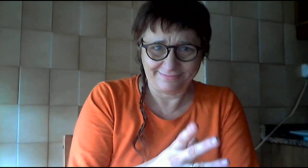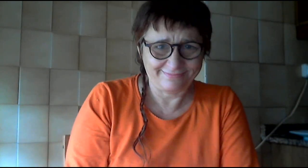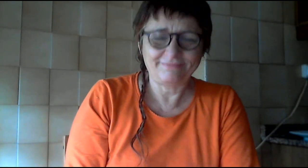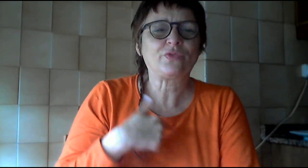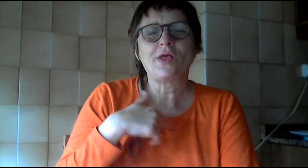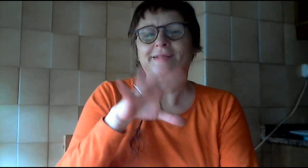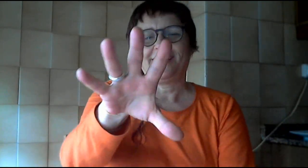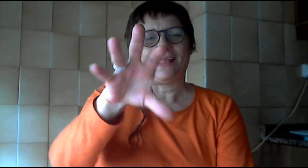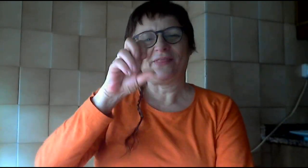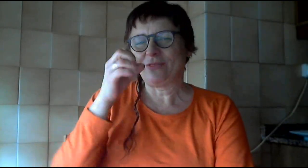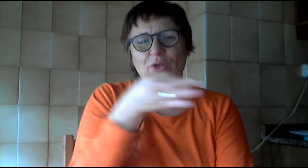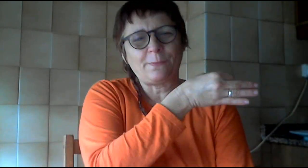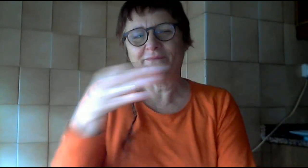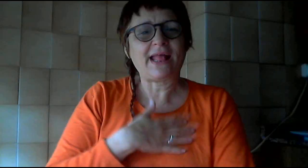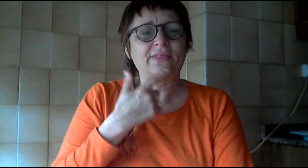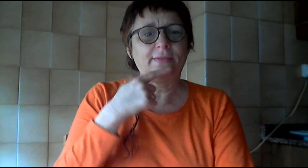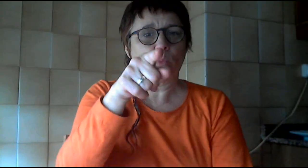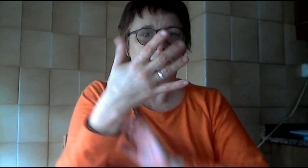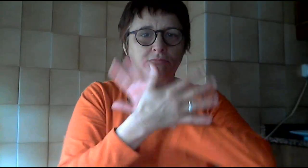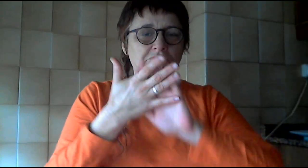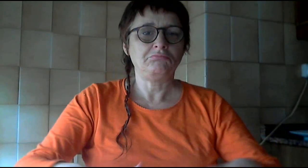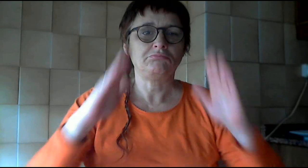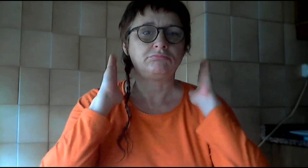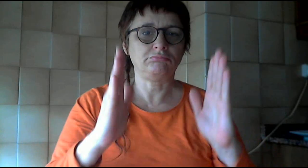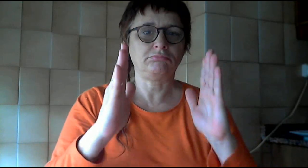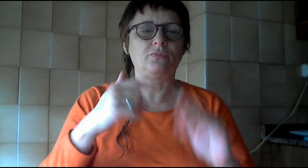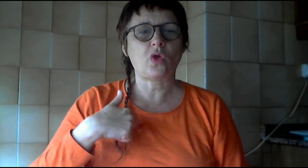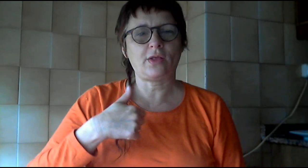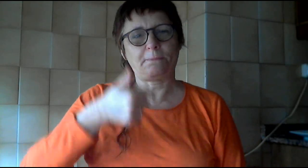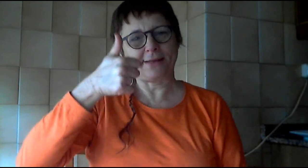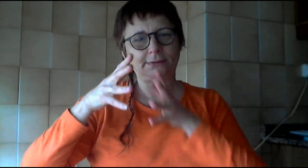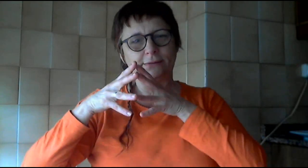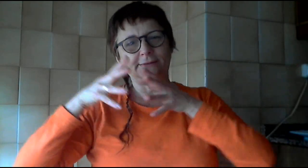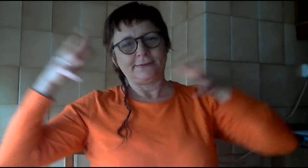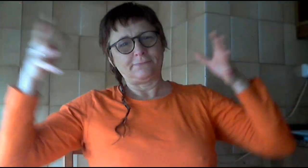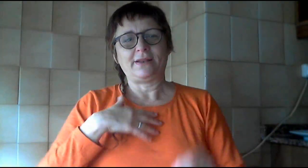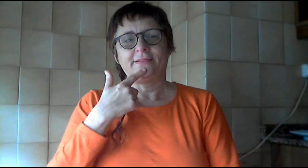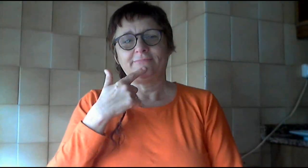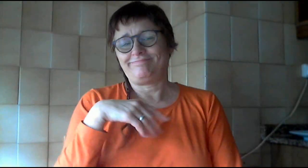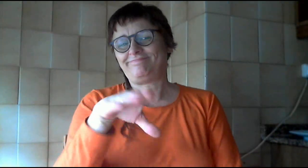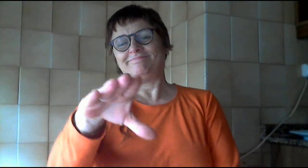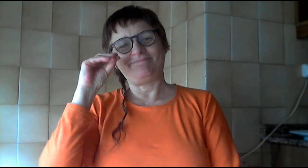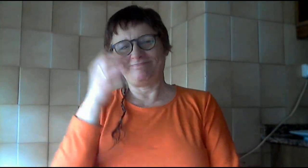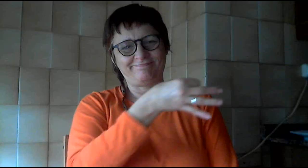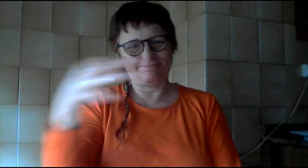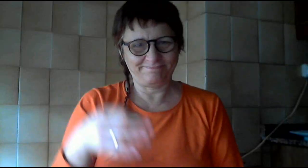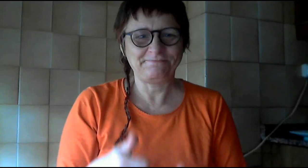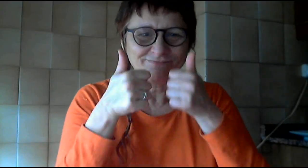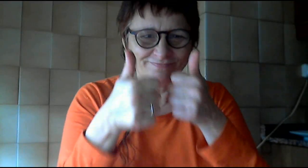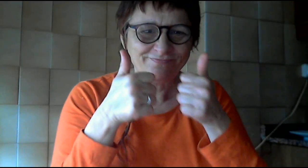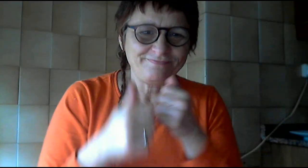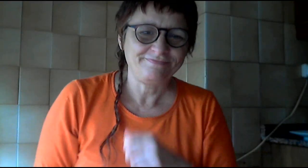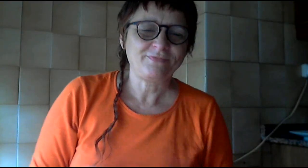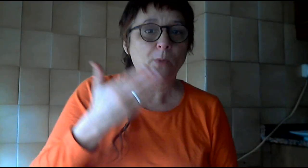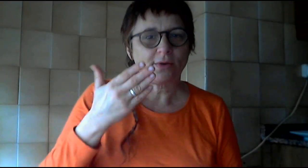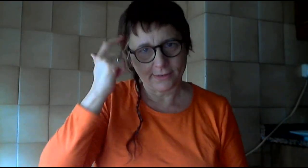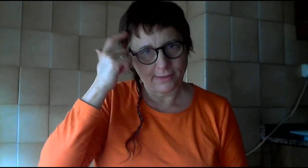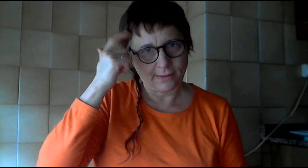Bueno, pero lo que más le gusta a Aymar y al masa y al matronismo es esto. Que hay otra forma que no me va a tener un capitán del fútbol que lo hace. Empieza a quedarse pequeña, a la mitrita, en la sala de trofeos.